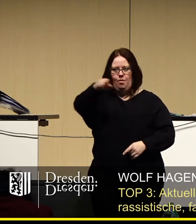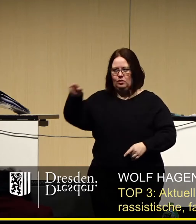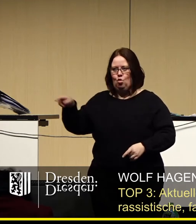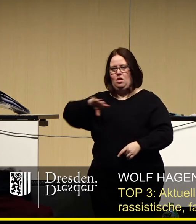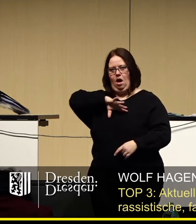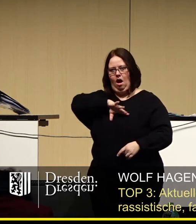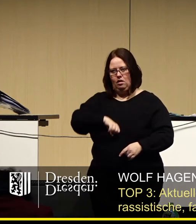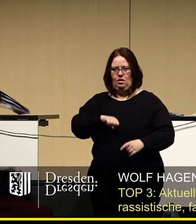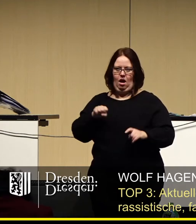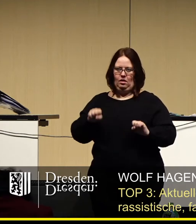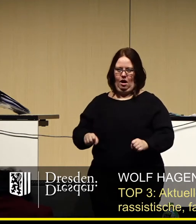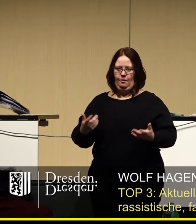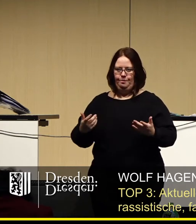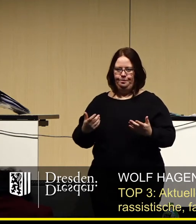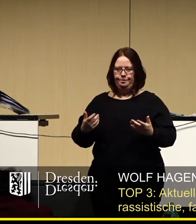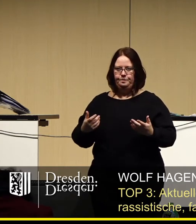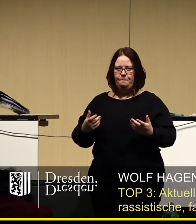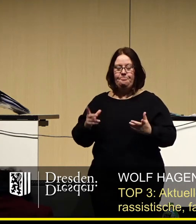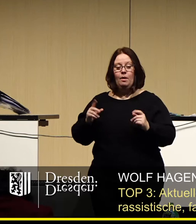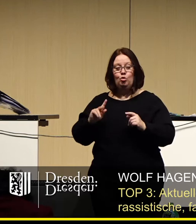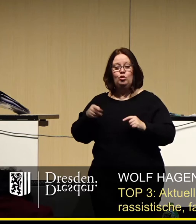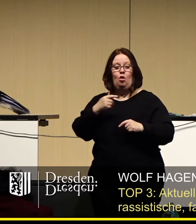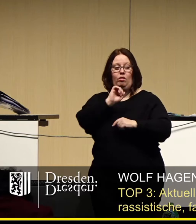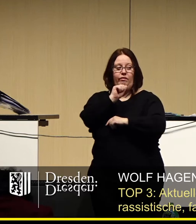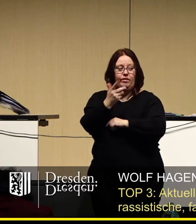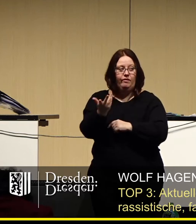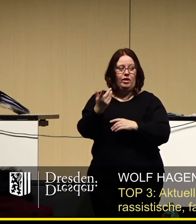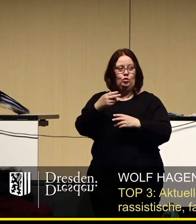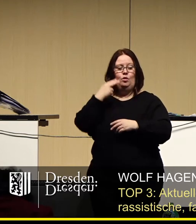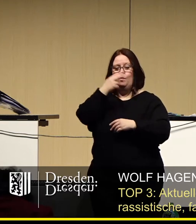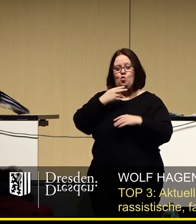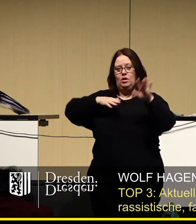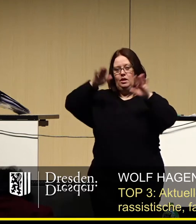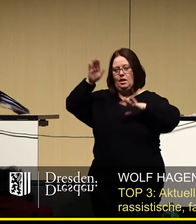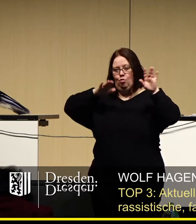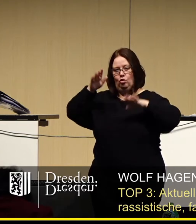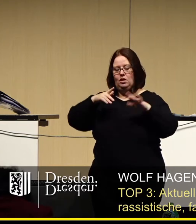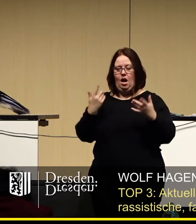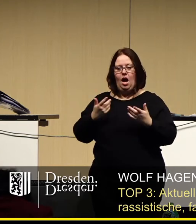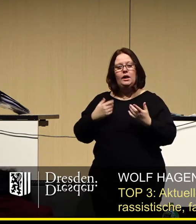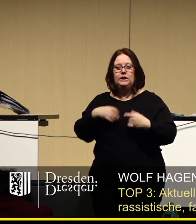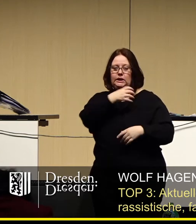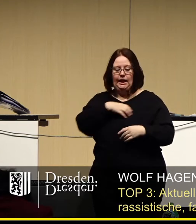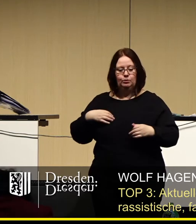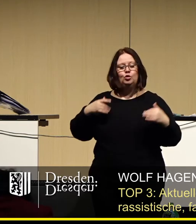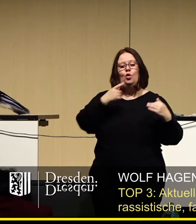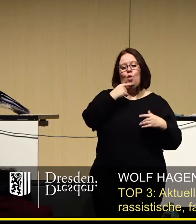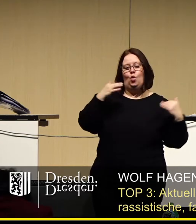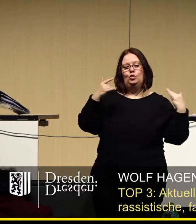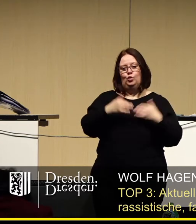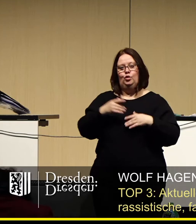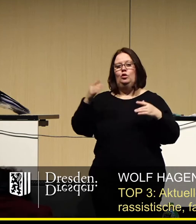eigenen Standpunktes. Zu einer vielfältigen und bunten Demokratie in Dresden gehören neben Rot, Grün,